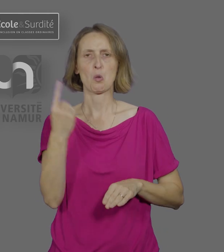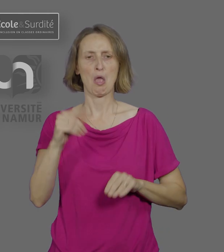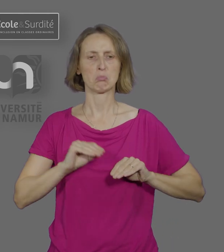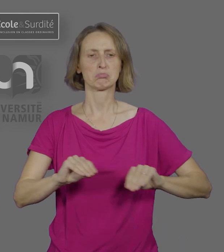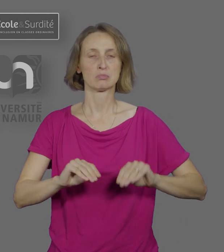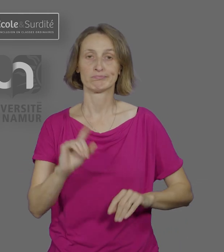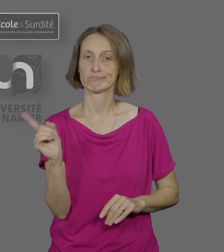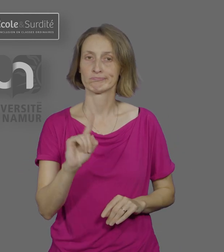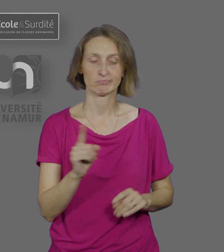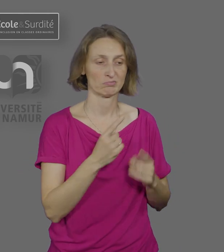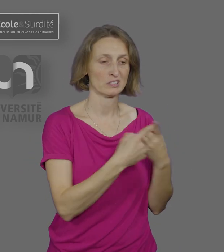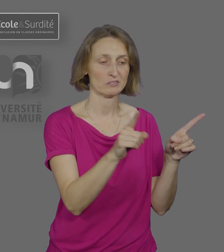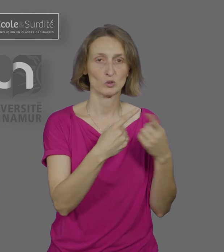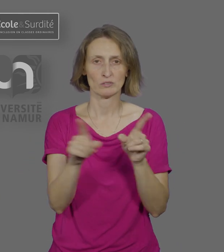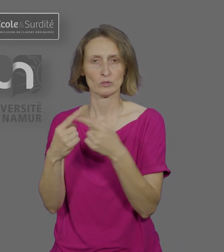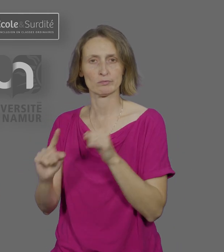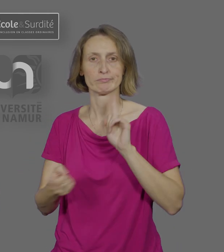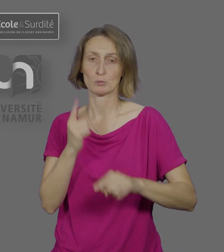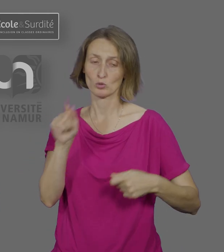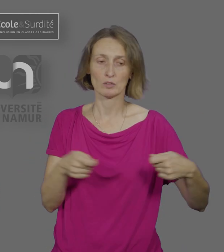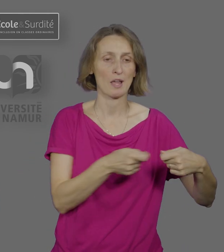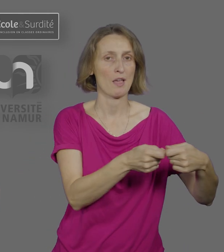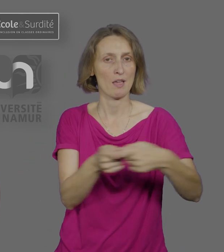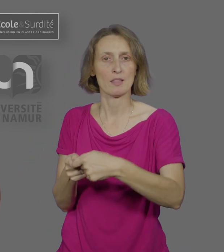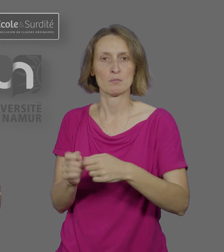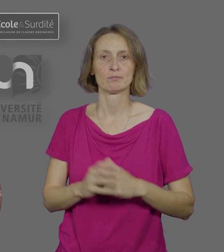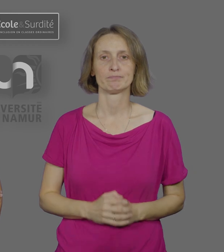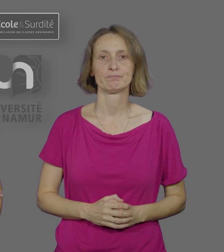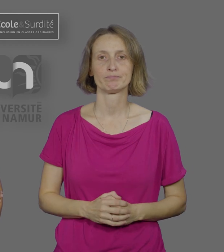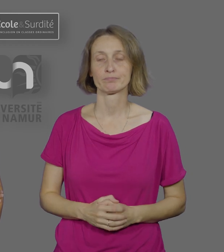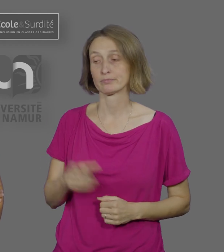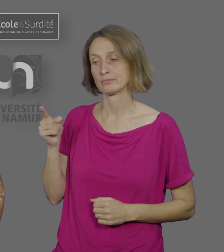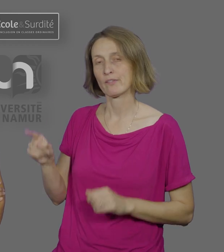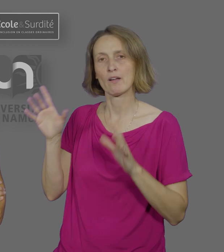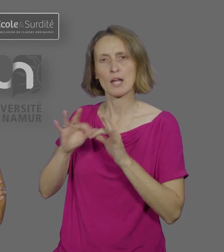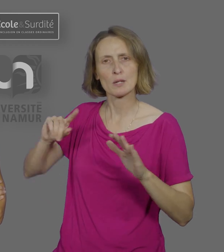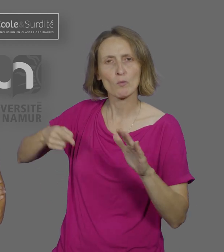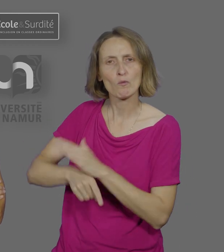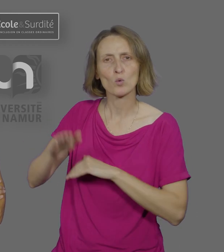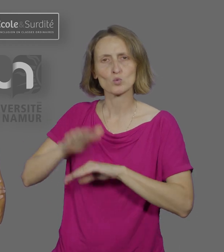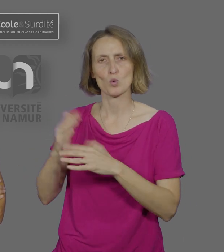que cela implique en fonction des différents profils d'élèves malentendants et sourds. C'est